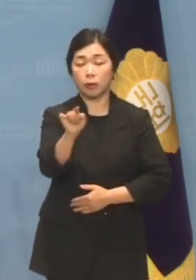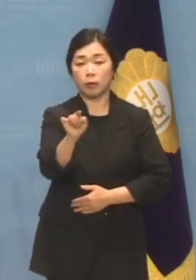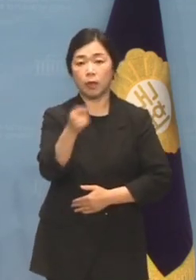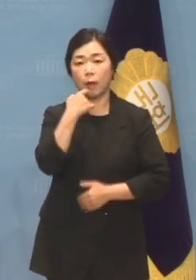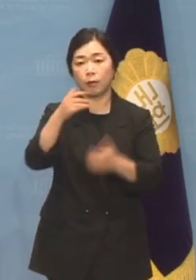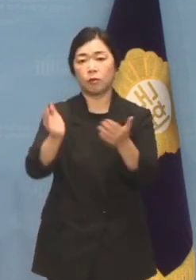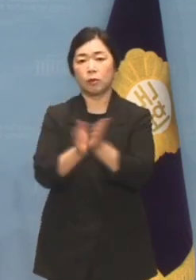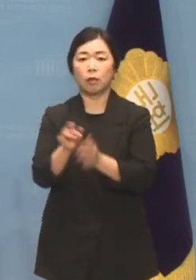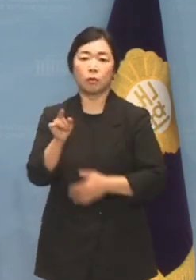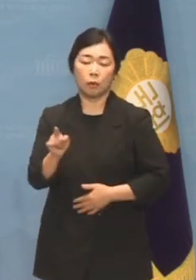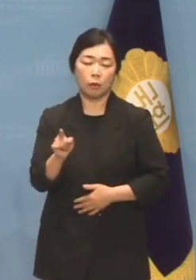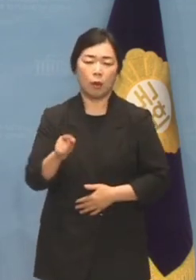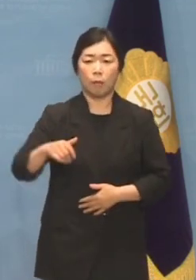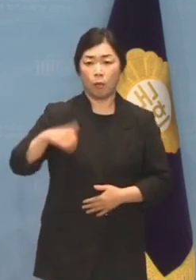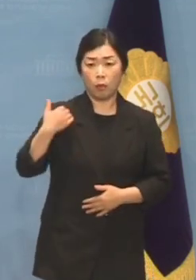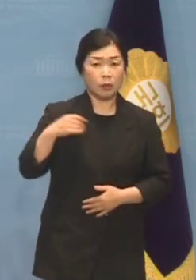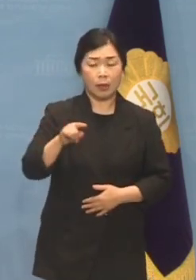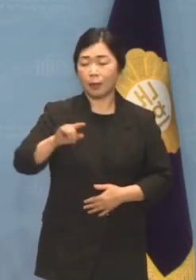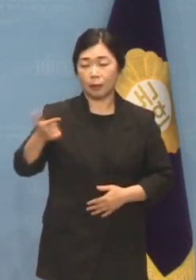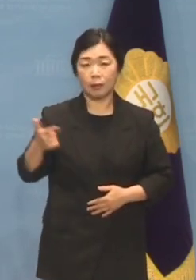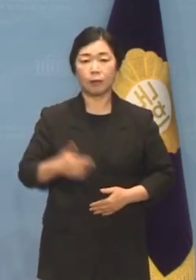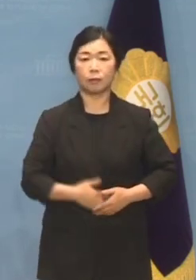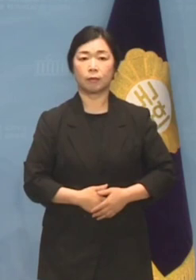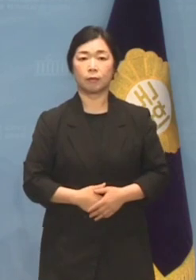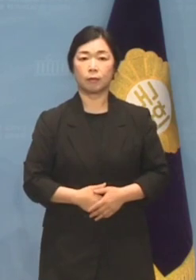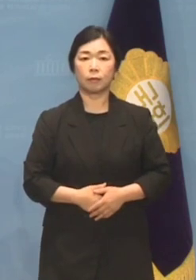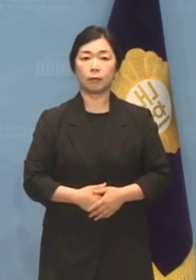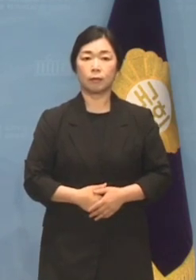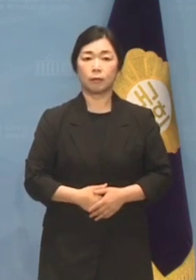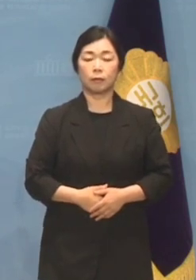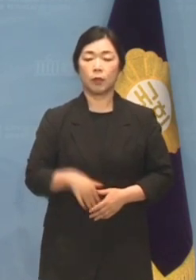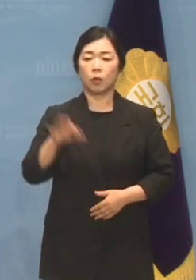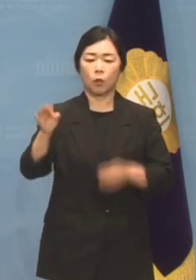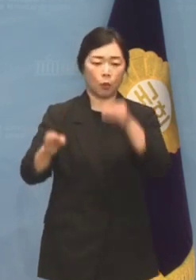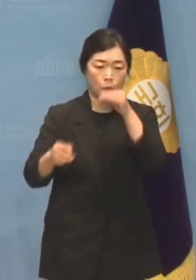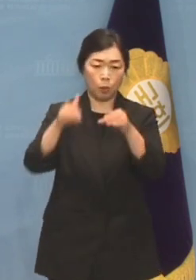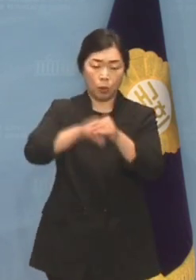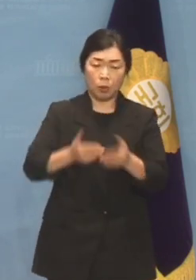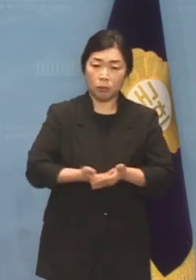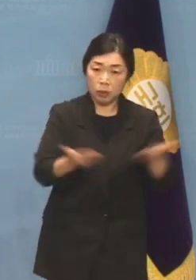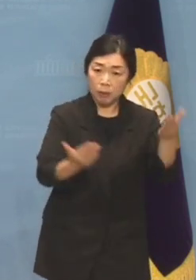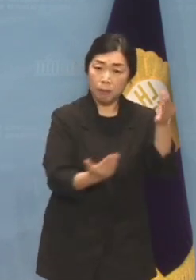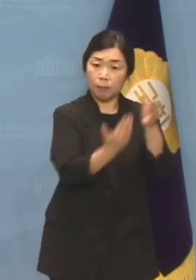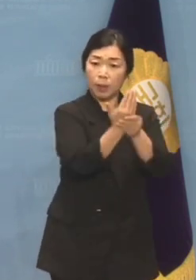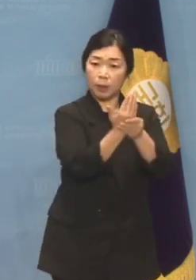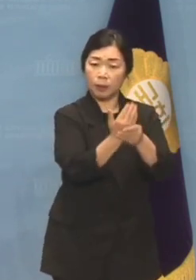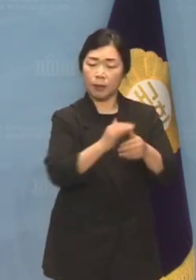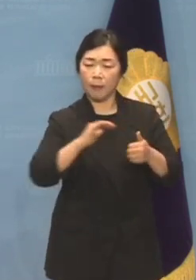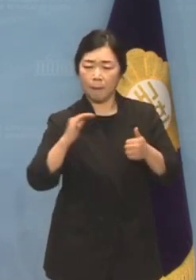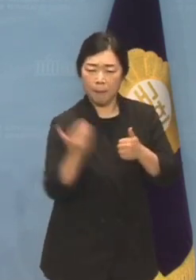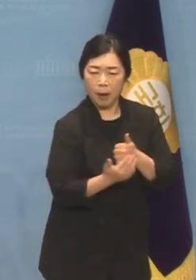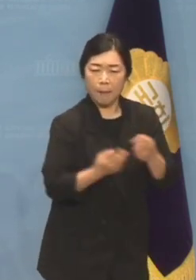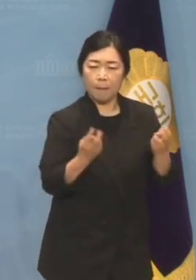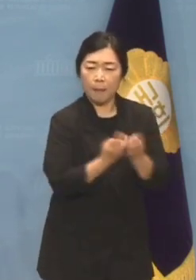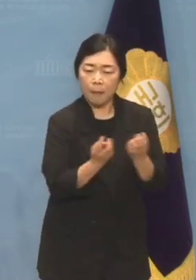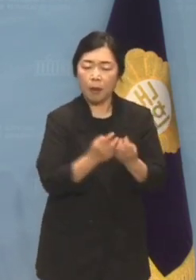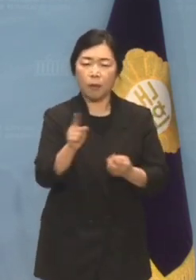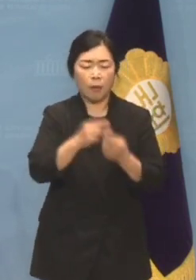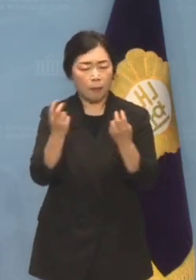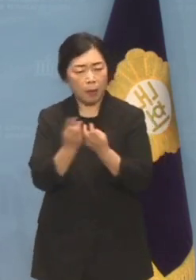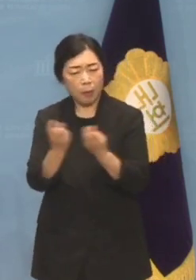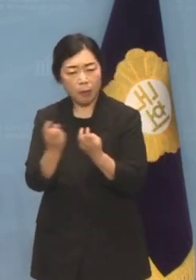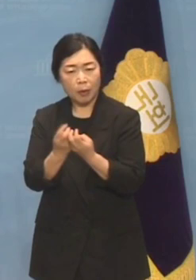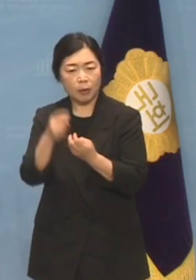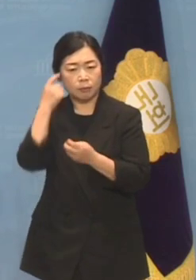더불어민주당도 모르지는 않을 것입니다. 돈봉투 전당 대회를 방탄할 수 있다면 수단 방법을